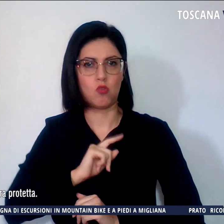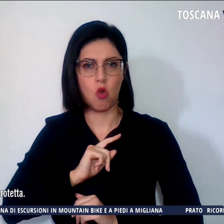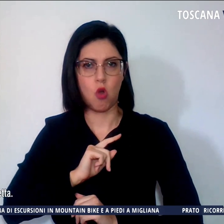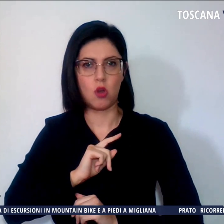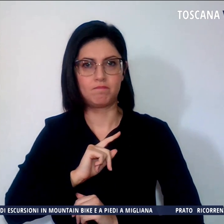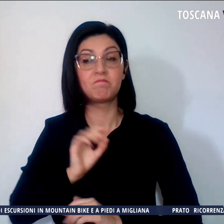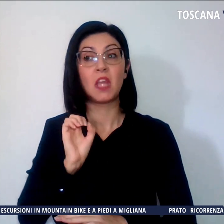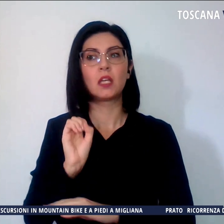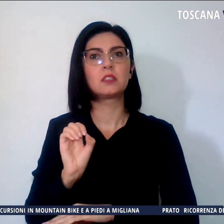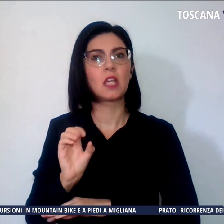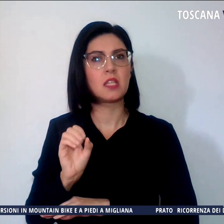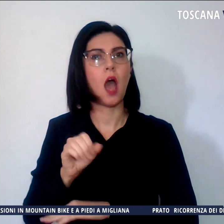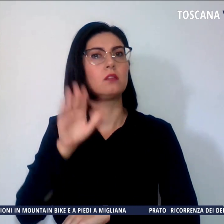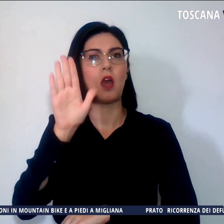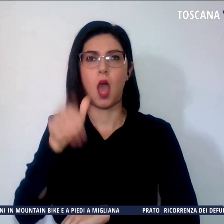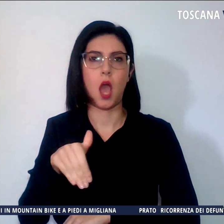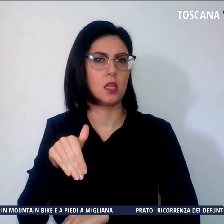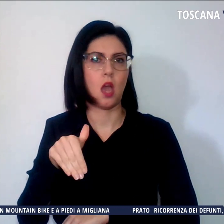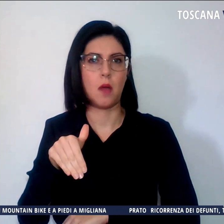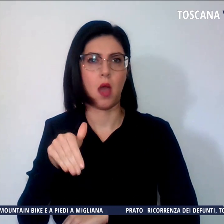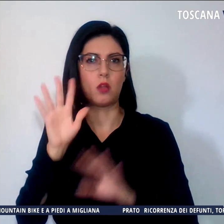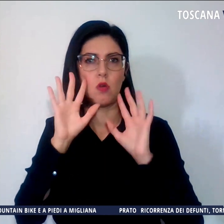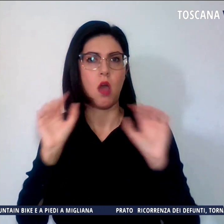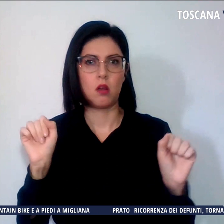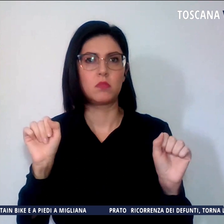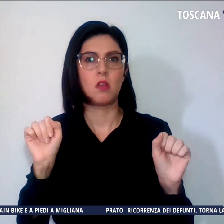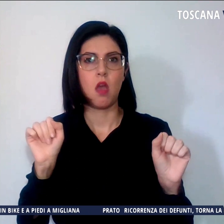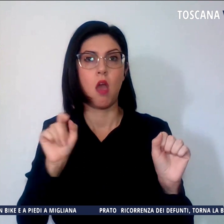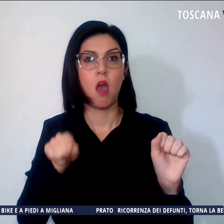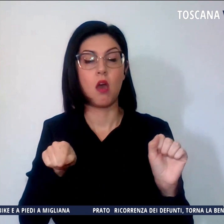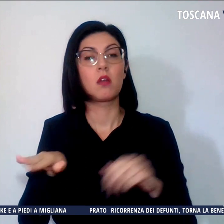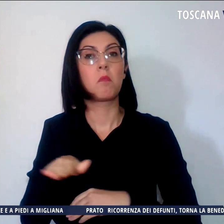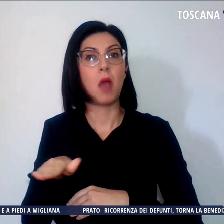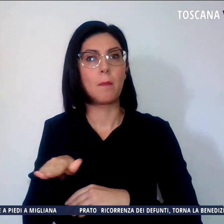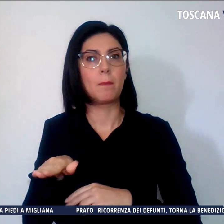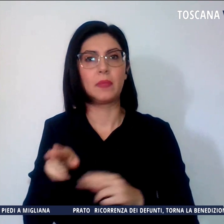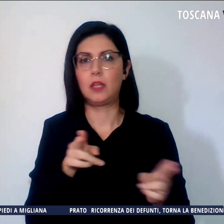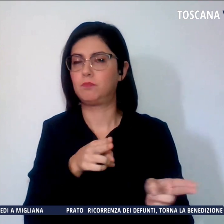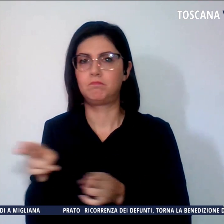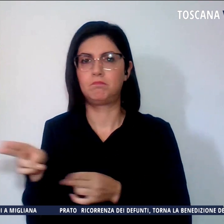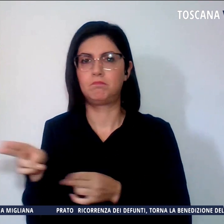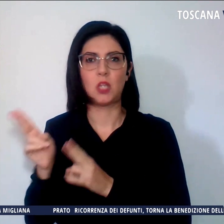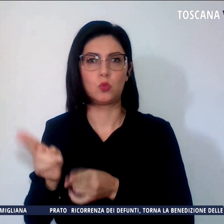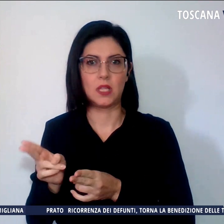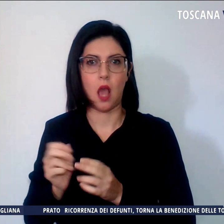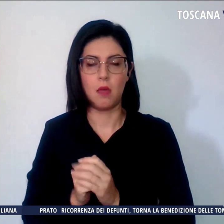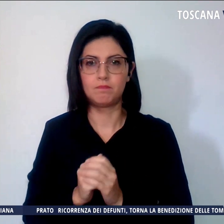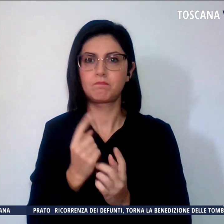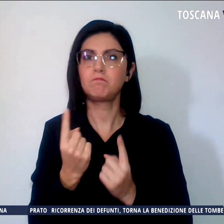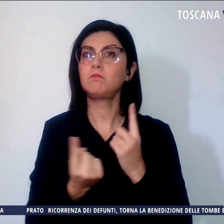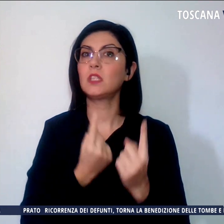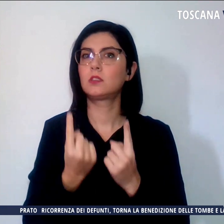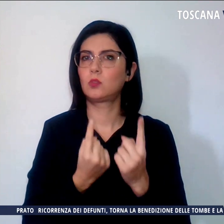chiamato le forze dell'ordine e il piccolo è stato trasportato in ospedale. Della vicenda è stata